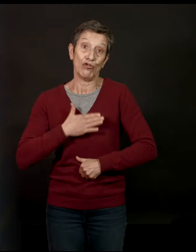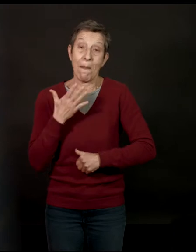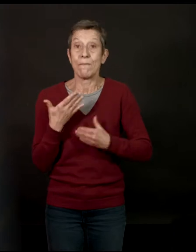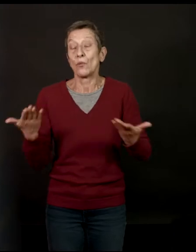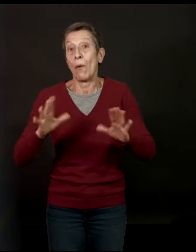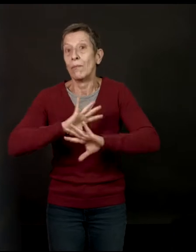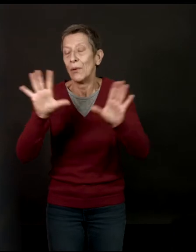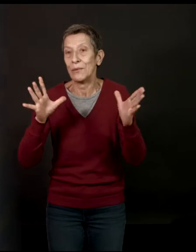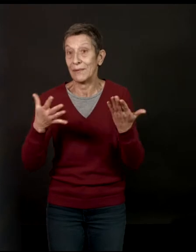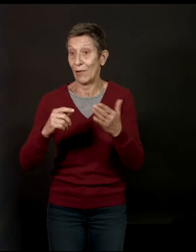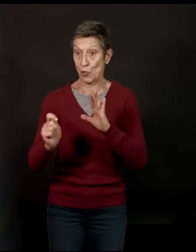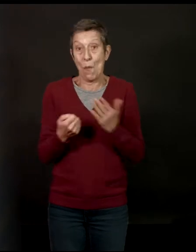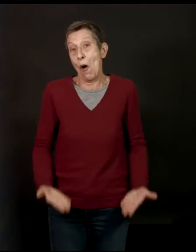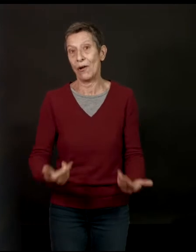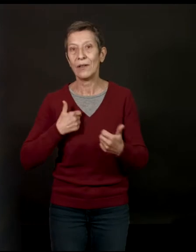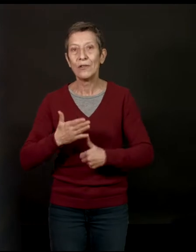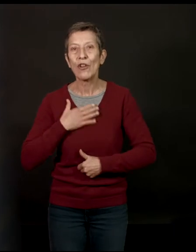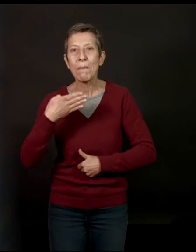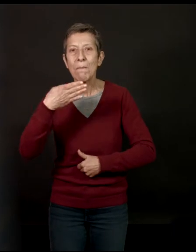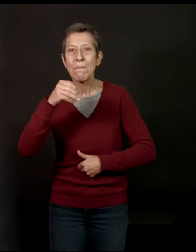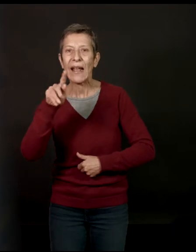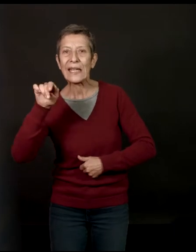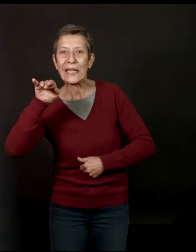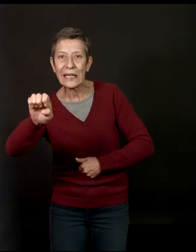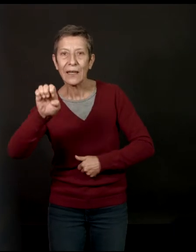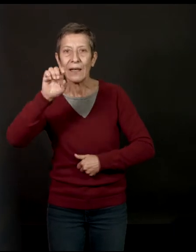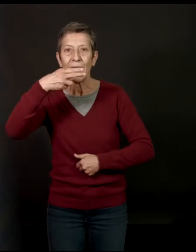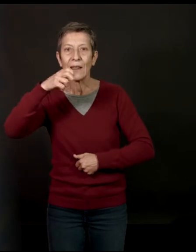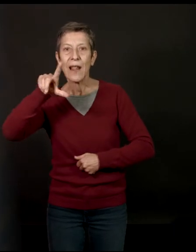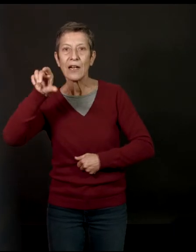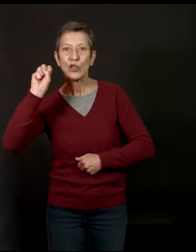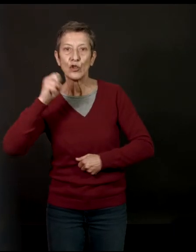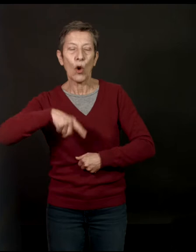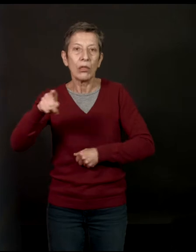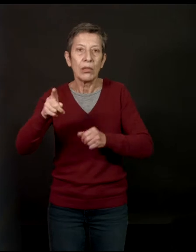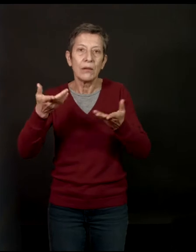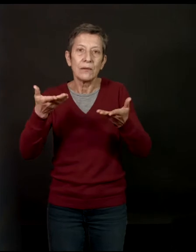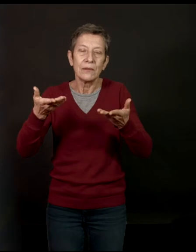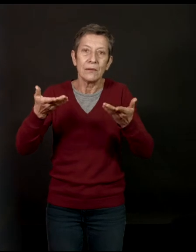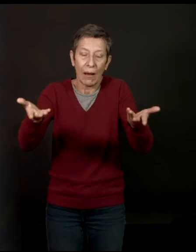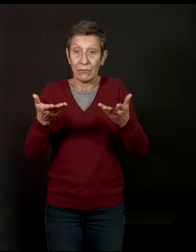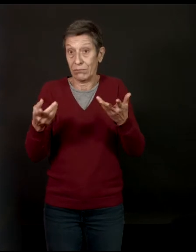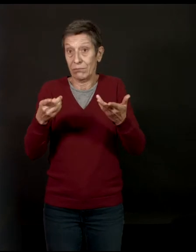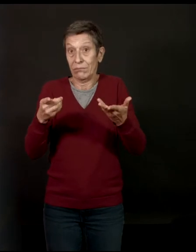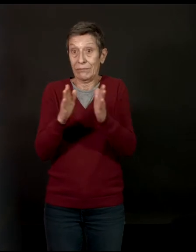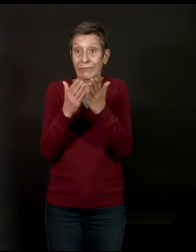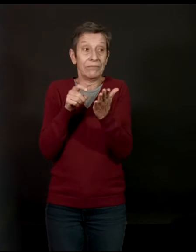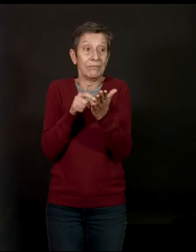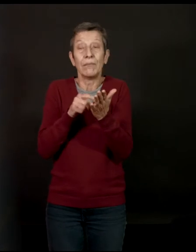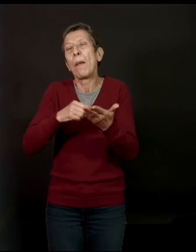on a les toccades du moment. Donc, ma toccade du moment, c'est Maggie Nelson, qui a fait une partie rouge que je trouve remarquable. Et qui est surtout poète.